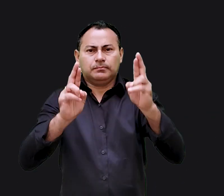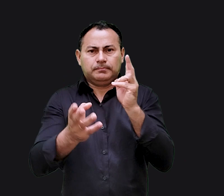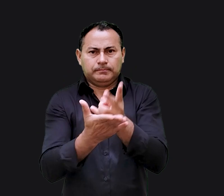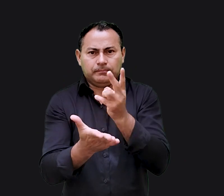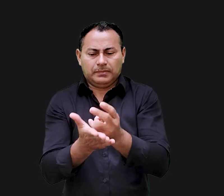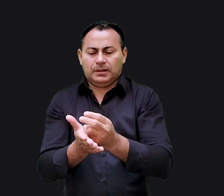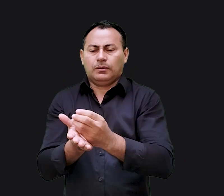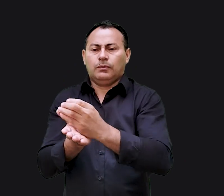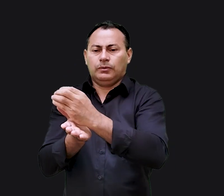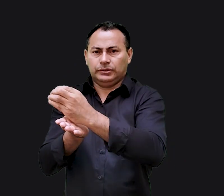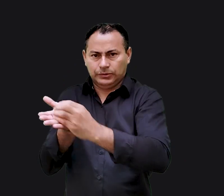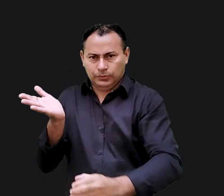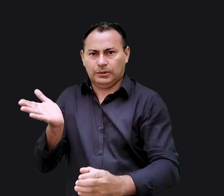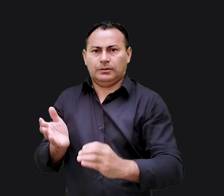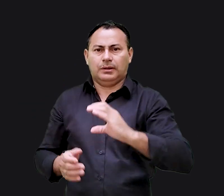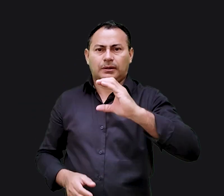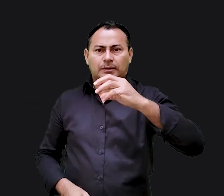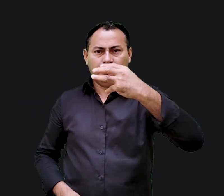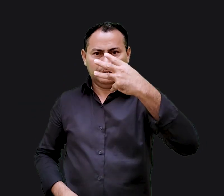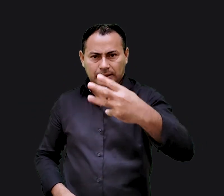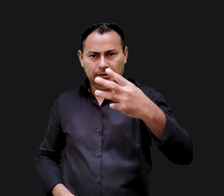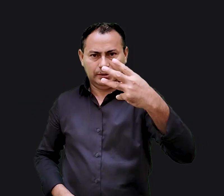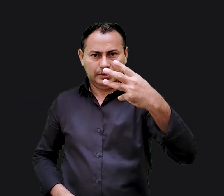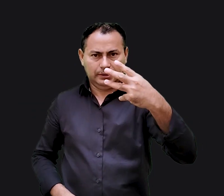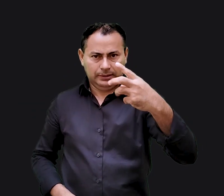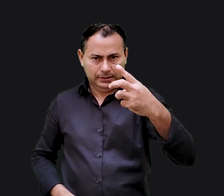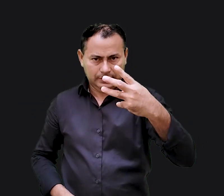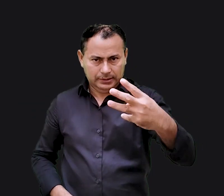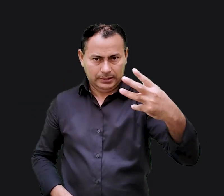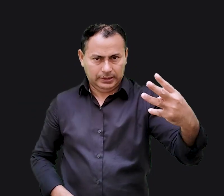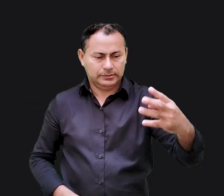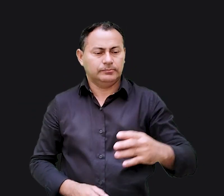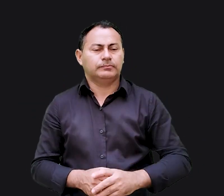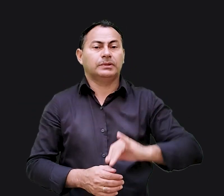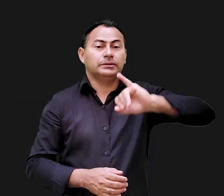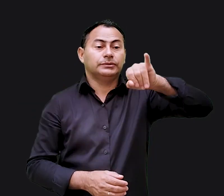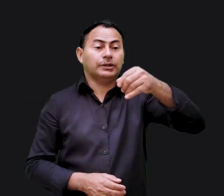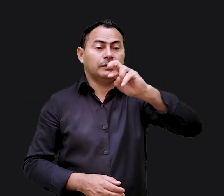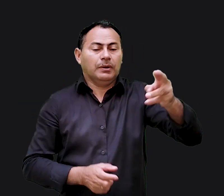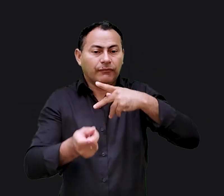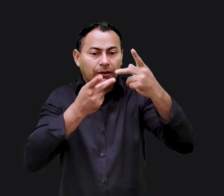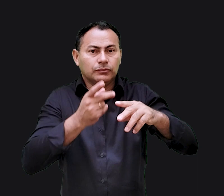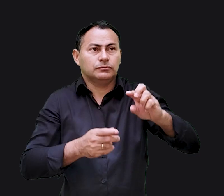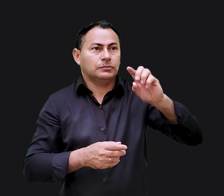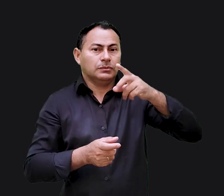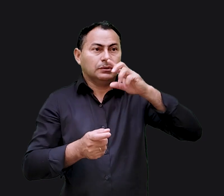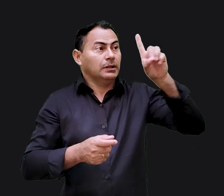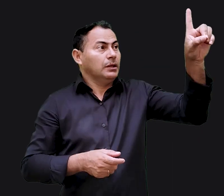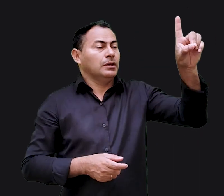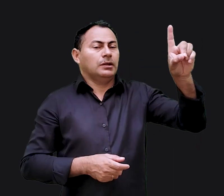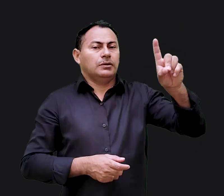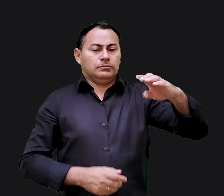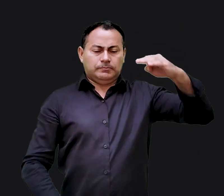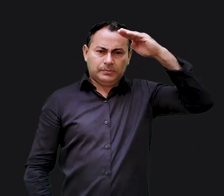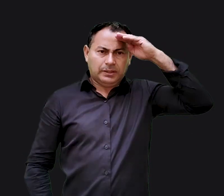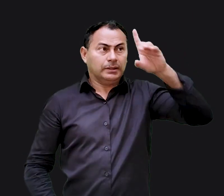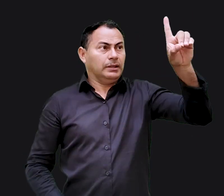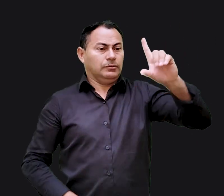esperança que continua no capítulo 33. Jeremias falou, Assim diz o Senhor dos Exércitos, Deus de